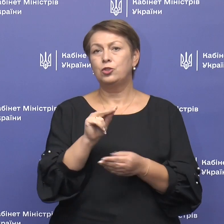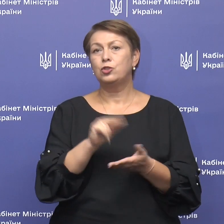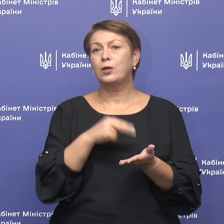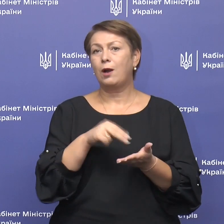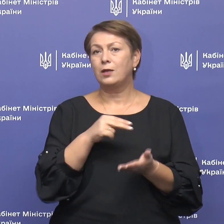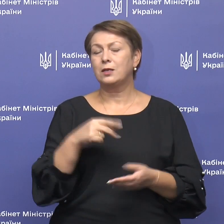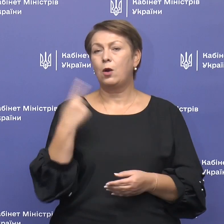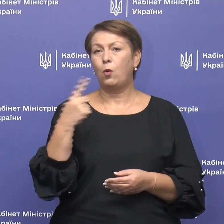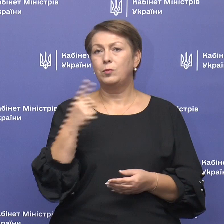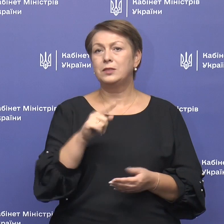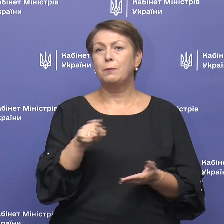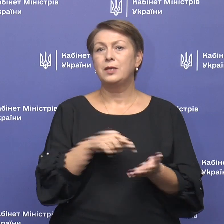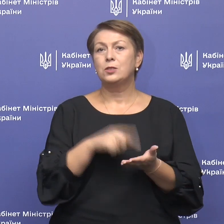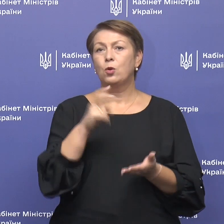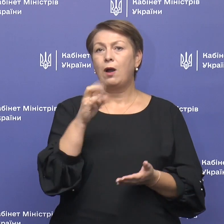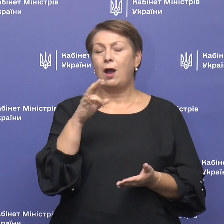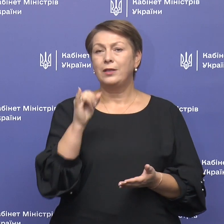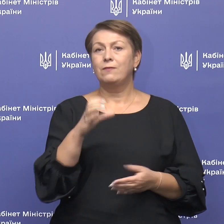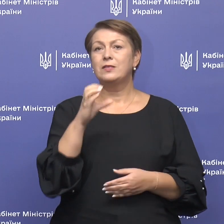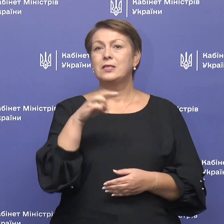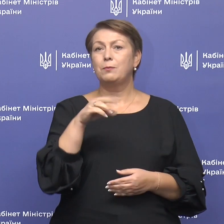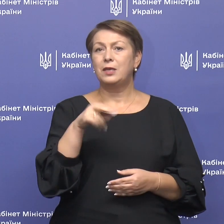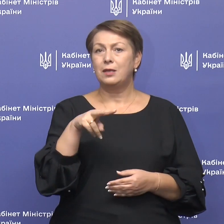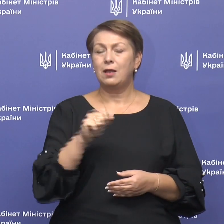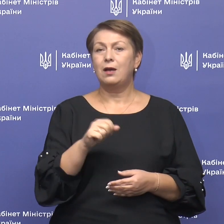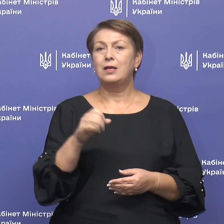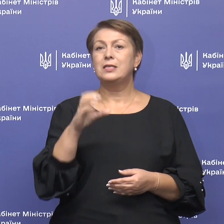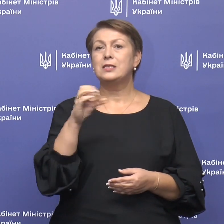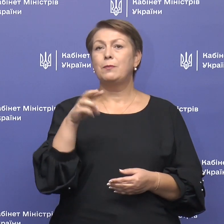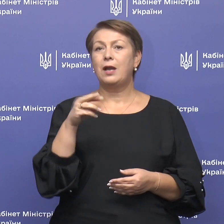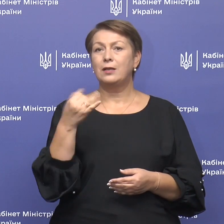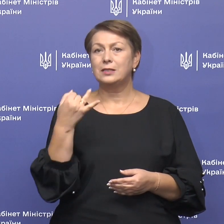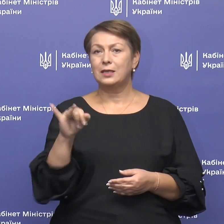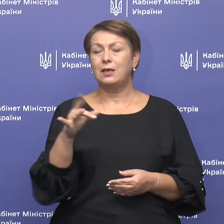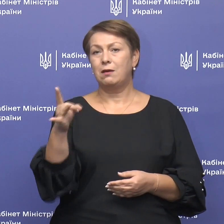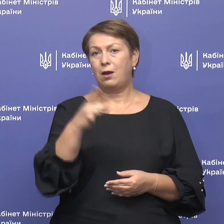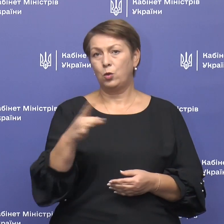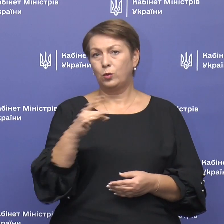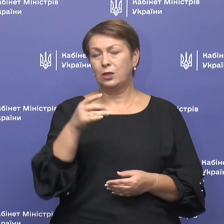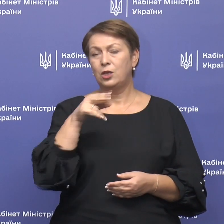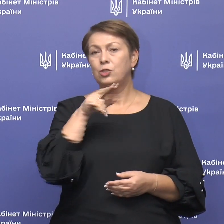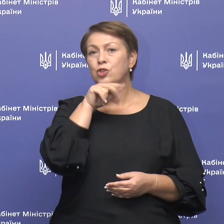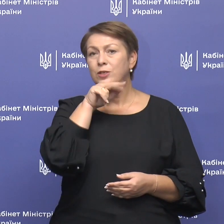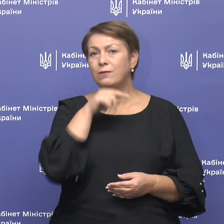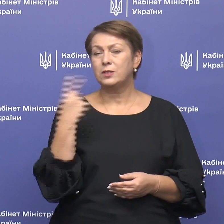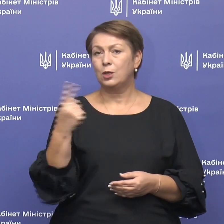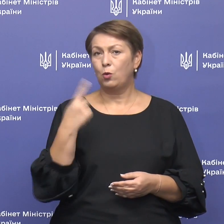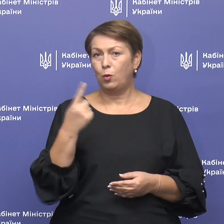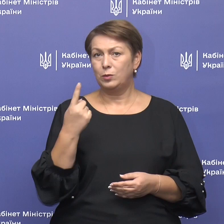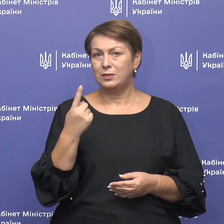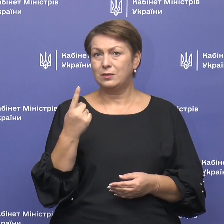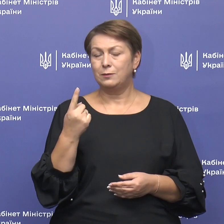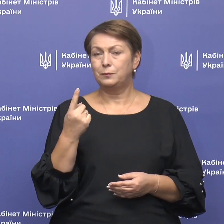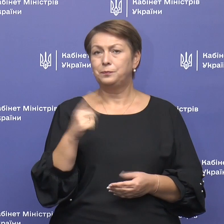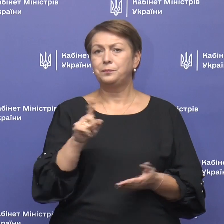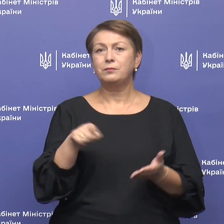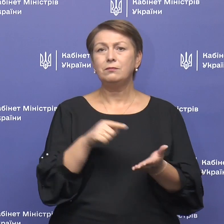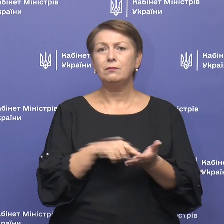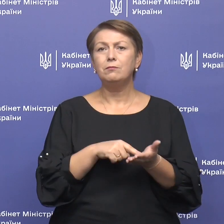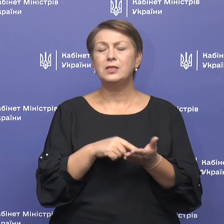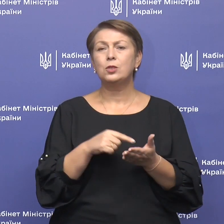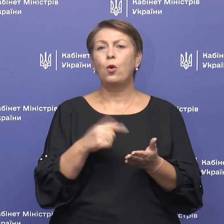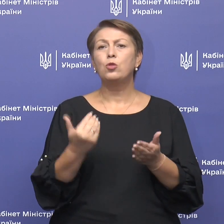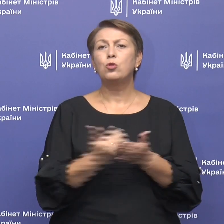місто Канів, місто Сміла та Смілянський район. У Чернівецькій області – місто